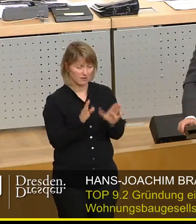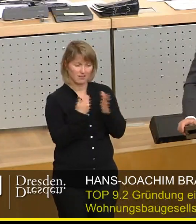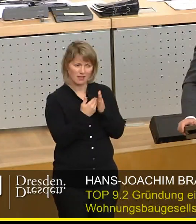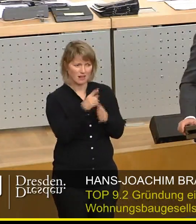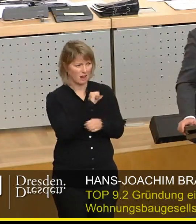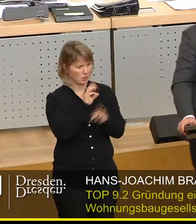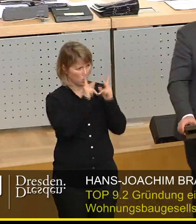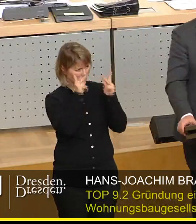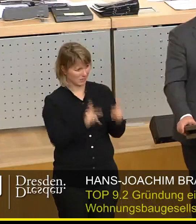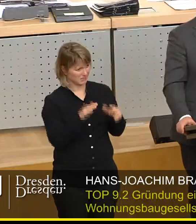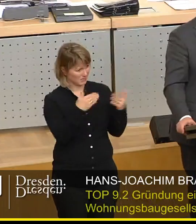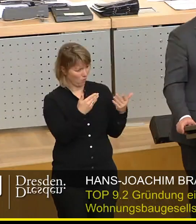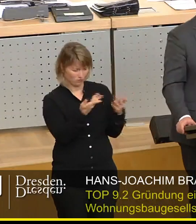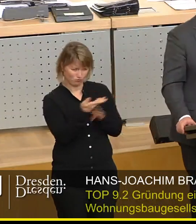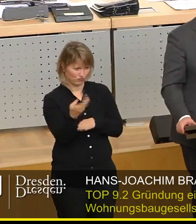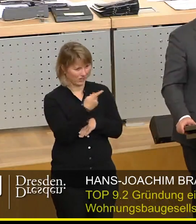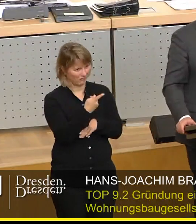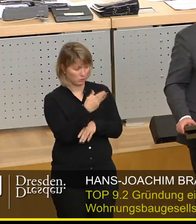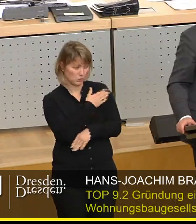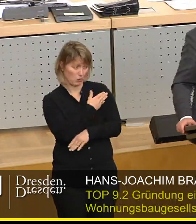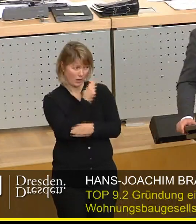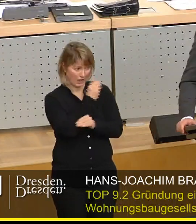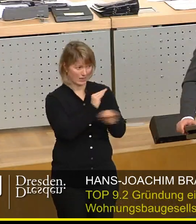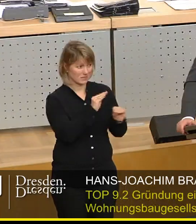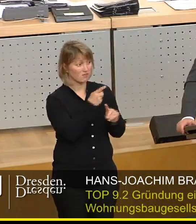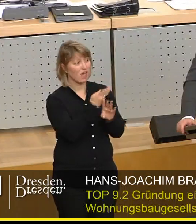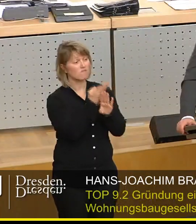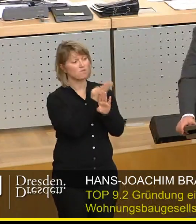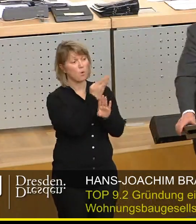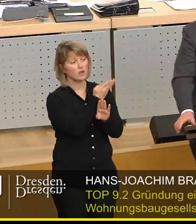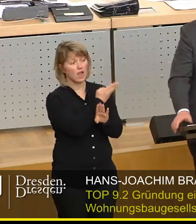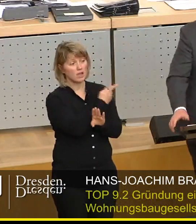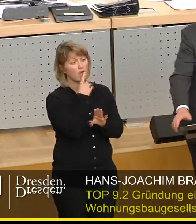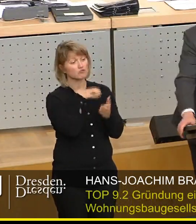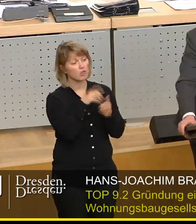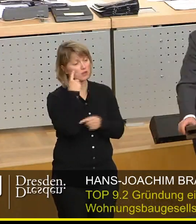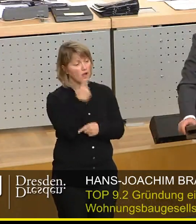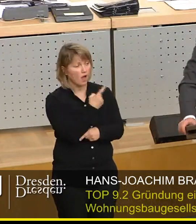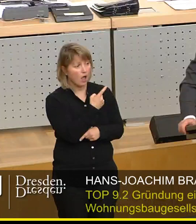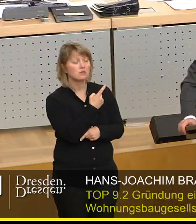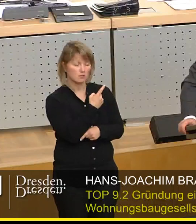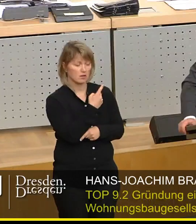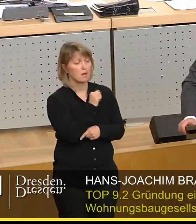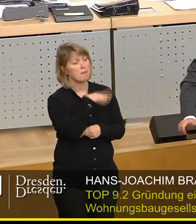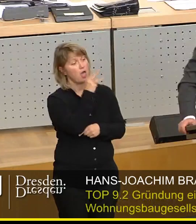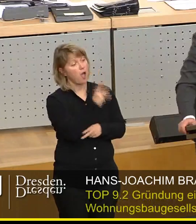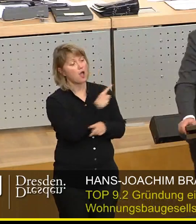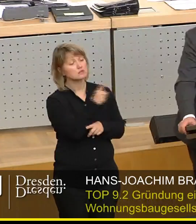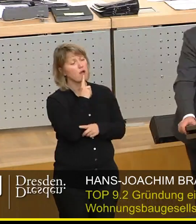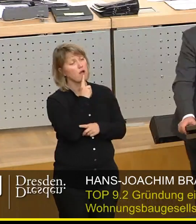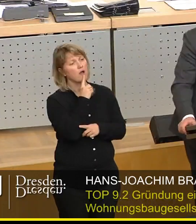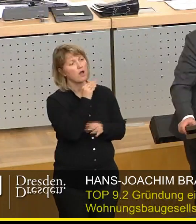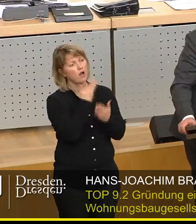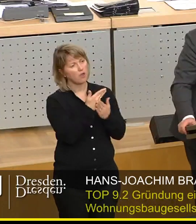Konzept völlig falsch. Und das nochmal an die Linken. Das war ihren Vorgängern im Stadtrat jedenfalls eine Mehrheit war das einsichtig.